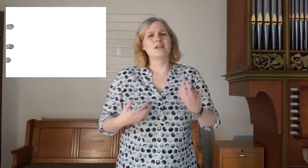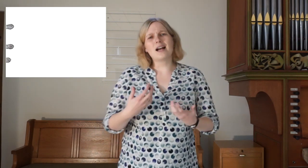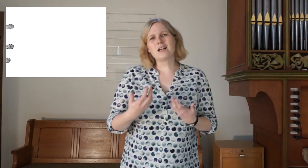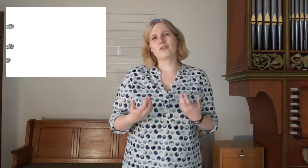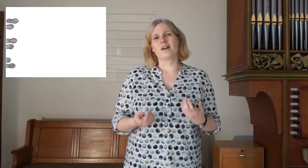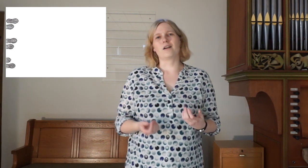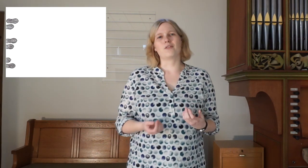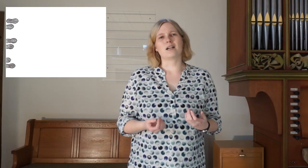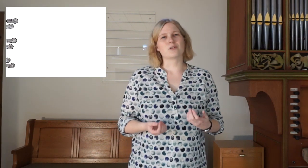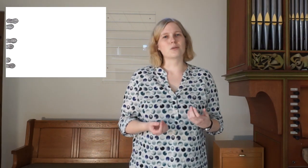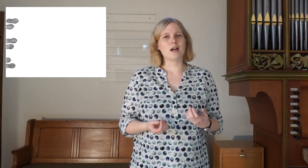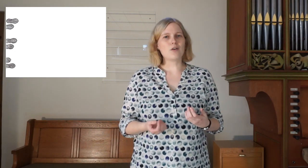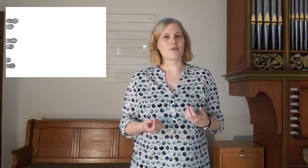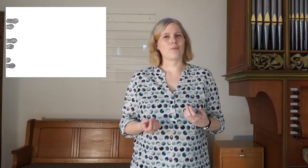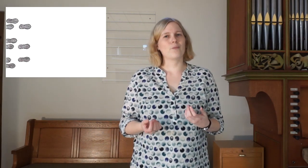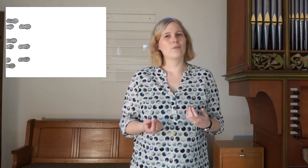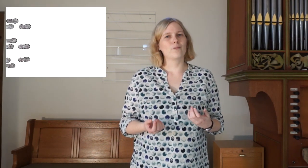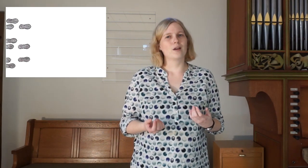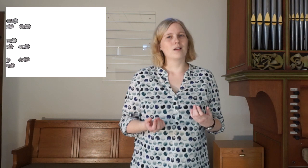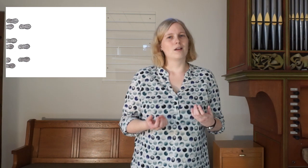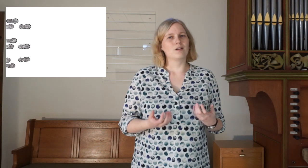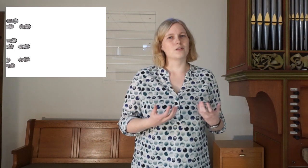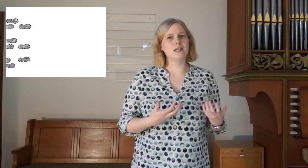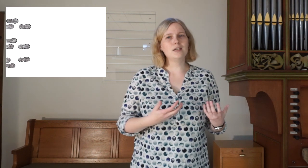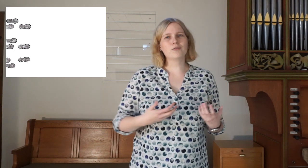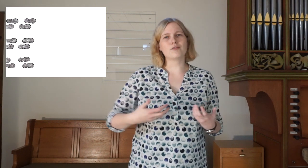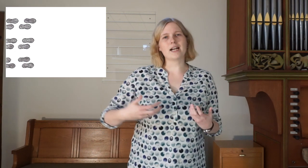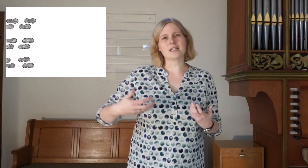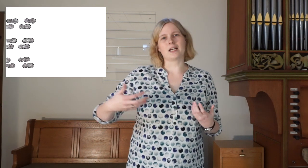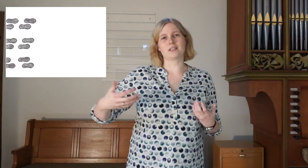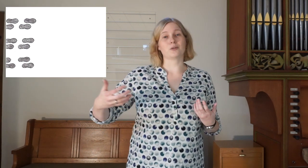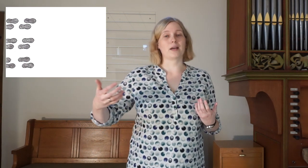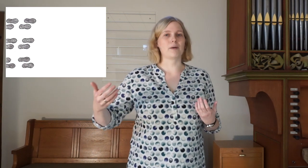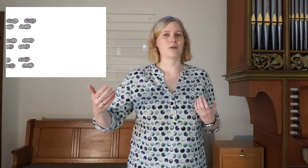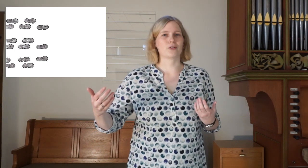wieder angefangen waren zu laufen. Und sie liefen weiter Richtung Emmaus.